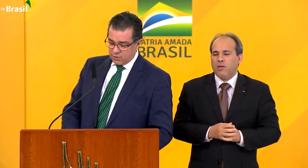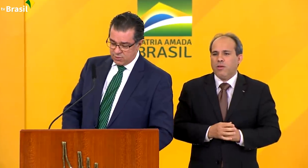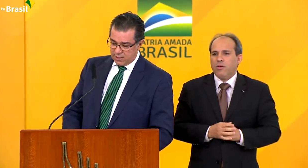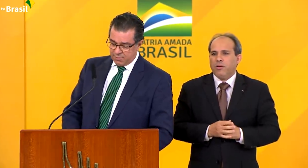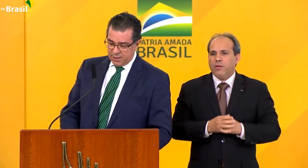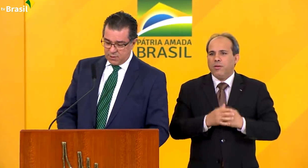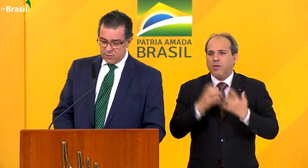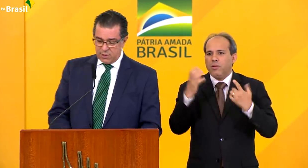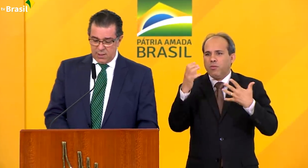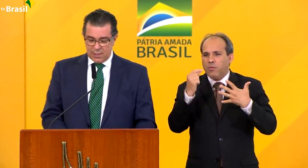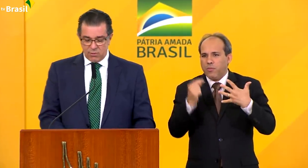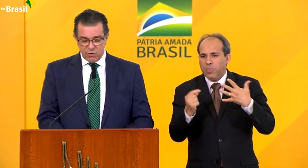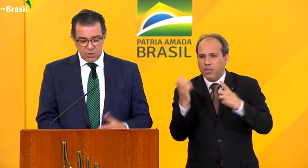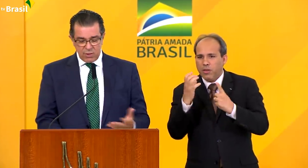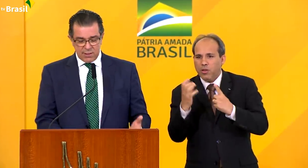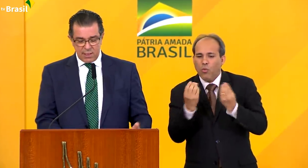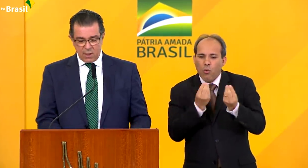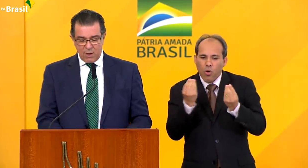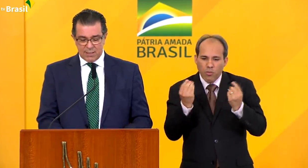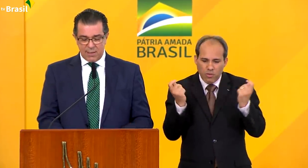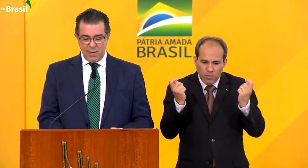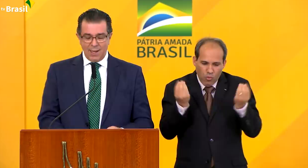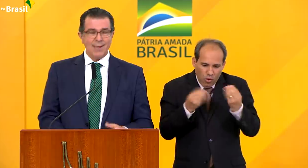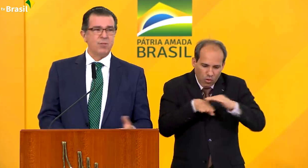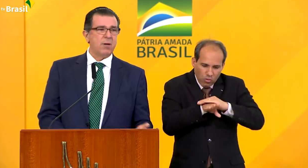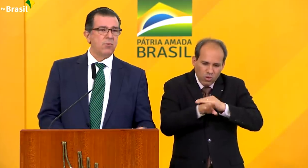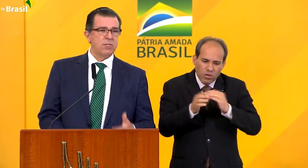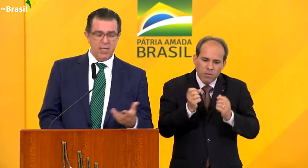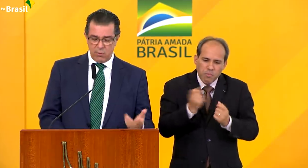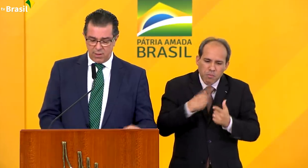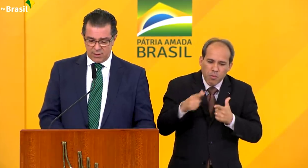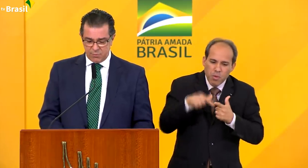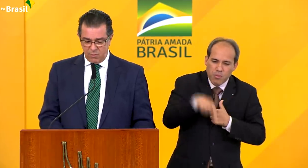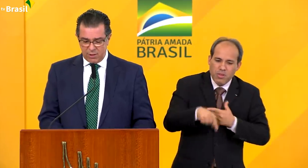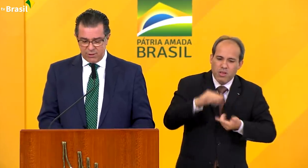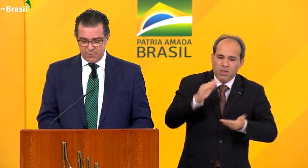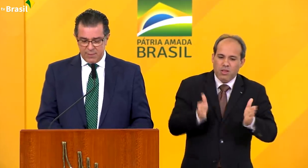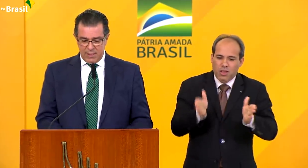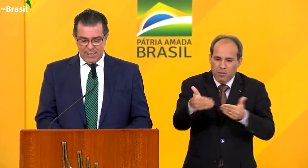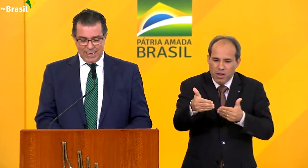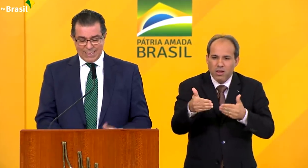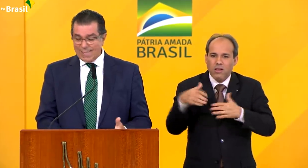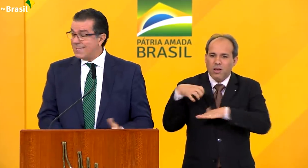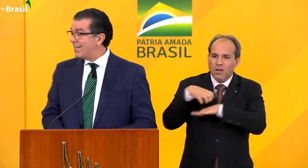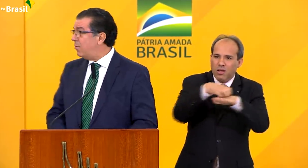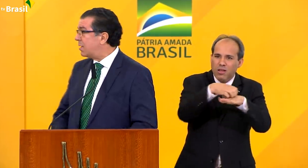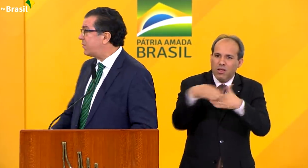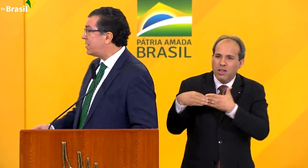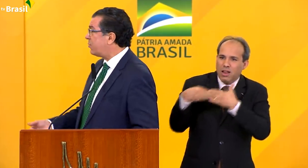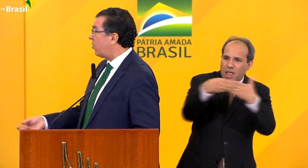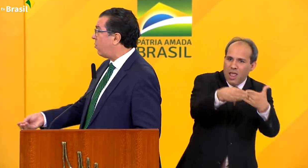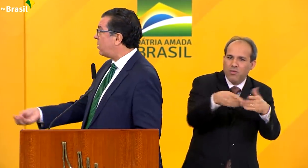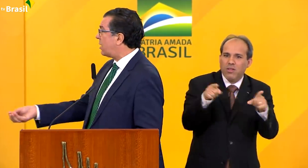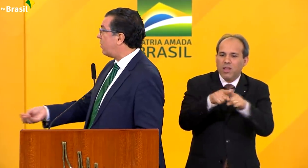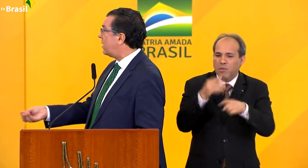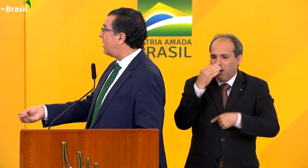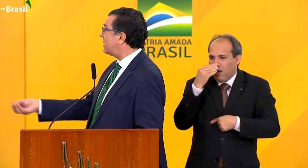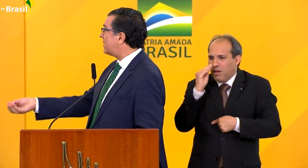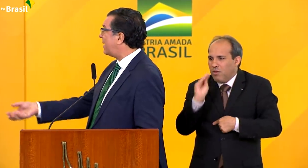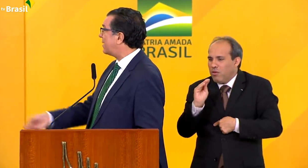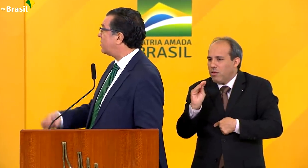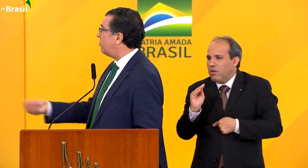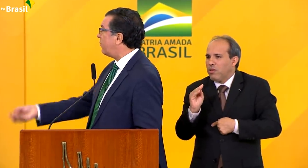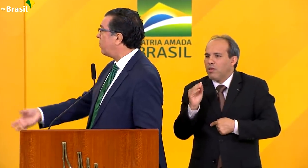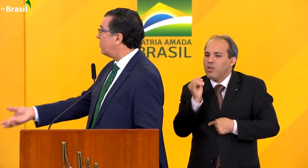perecibilidade dos alimentos, as condições inadequadas da embalagem, manuseio, o transporte, a rejeição, às vezes, por conta da